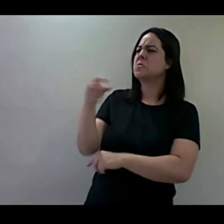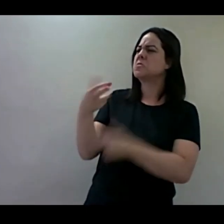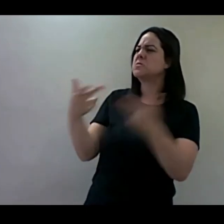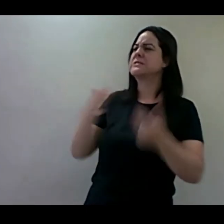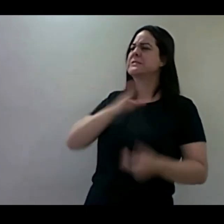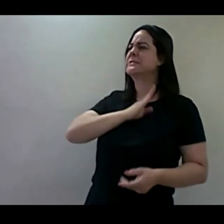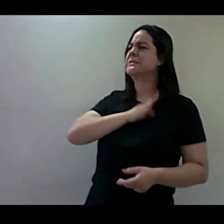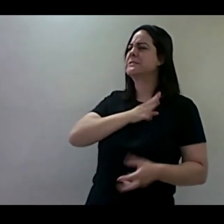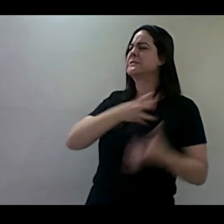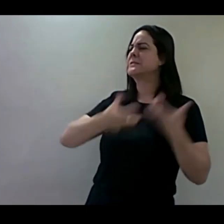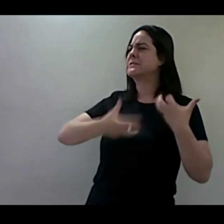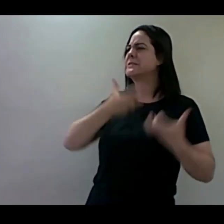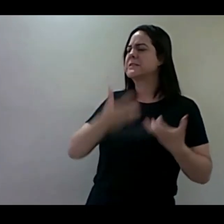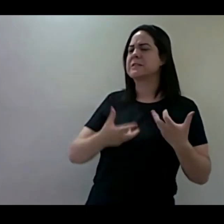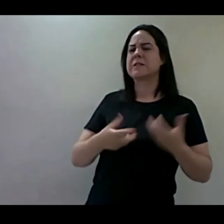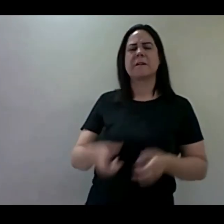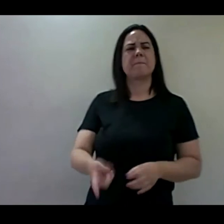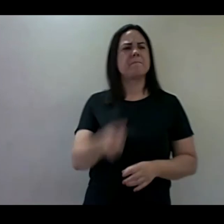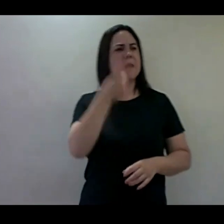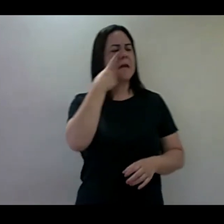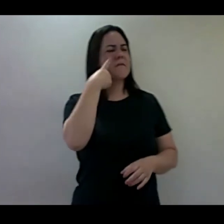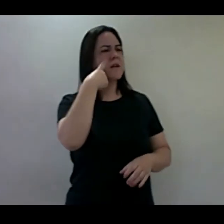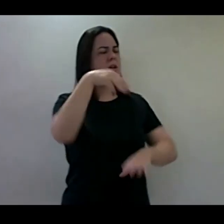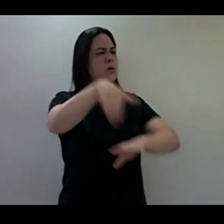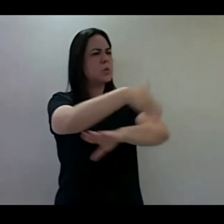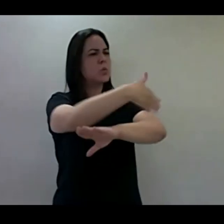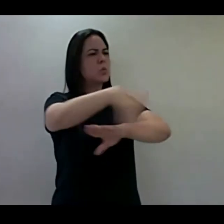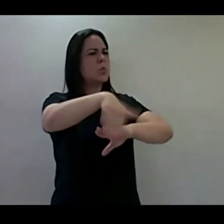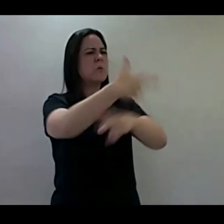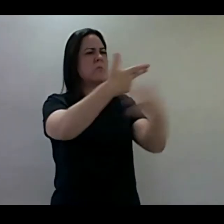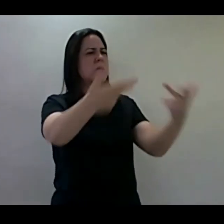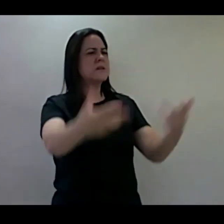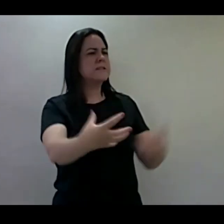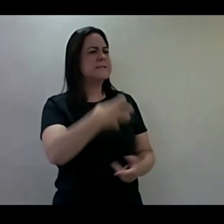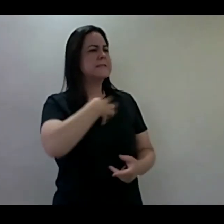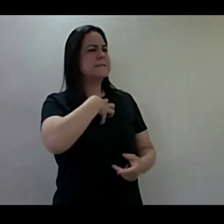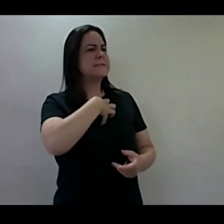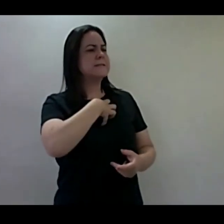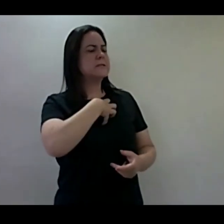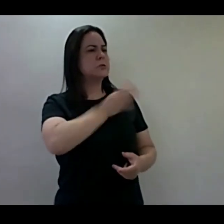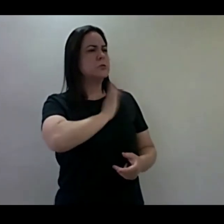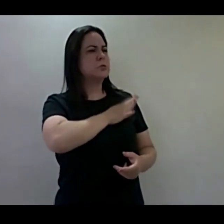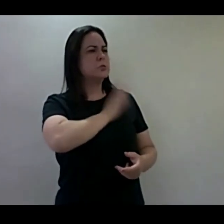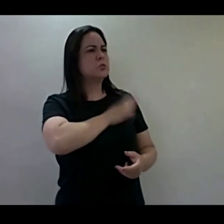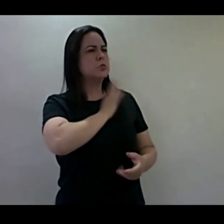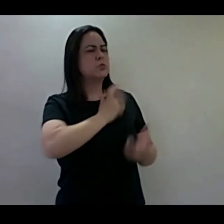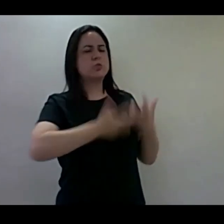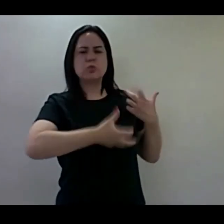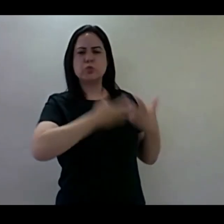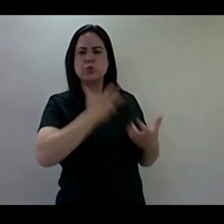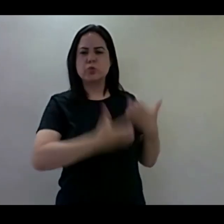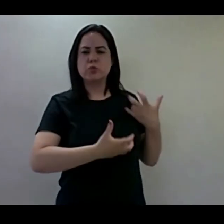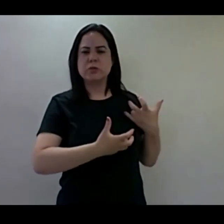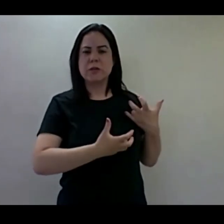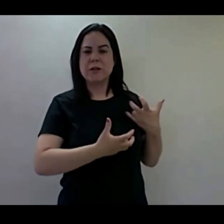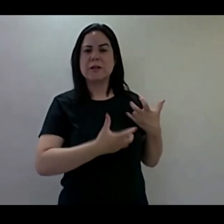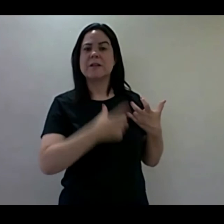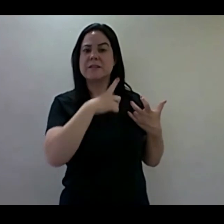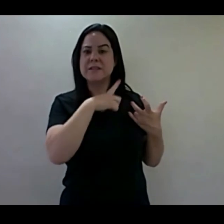Você está andando na rua, viu alguma coisa. Arde o coração. O coração se incendeia. E aí,